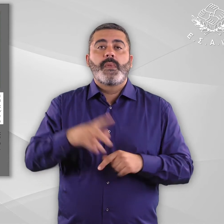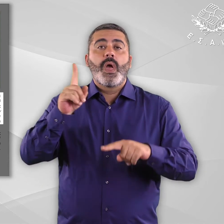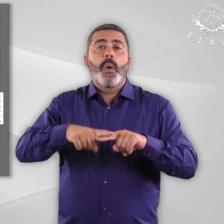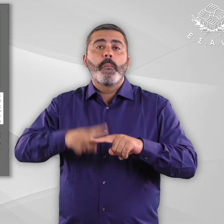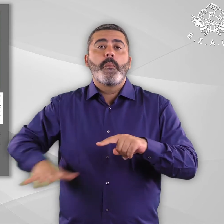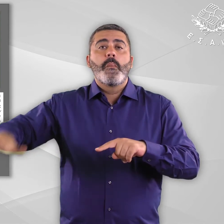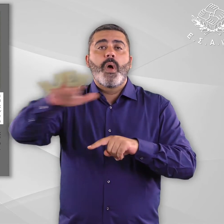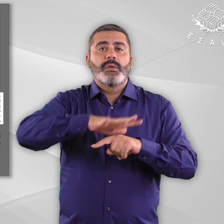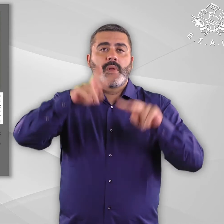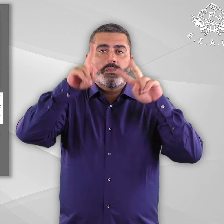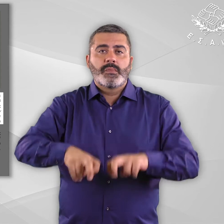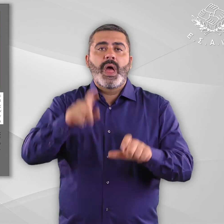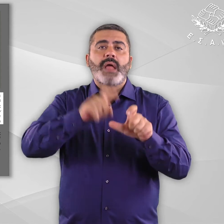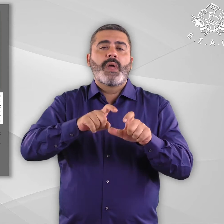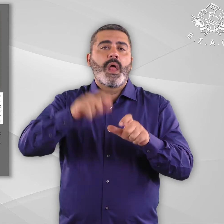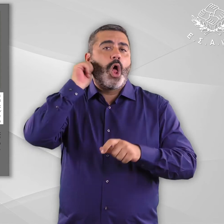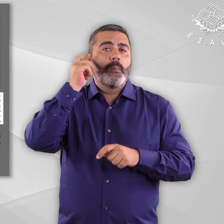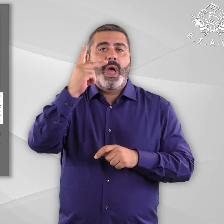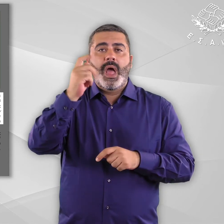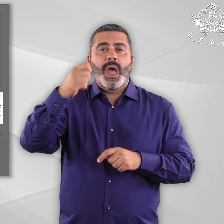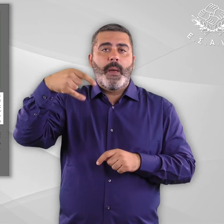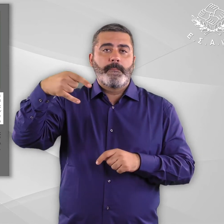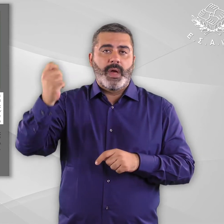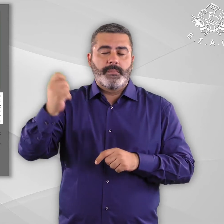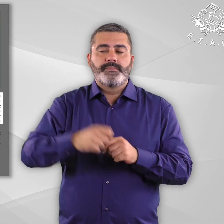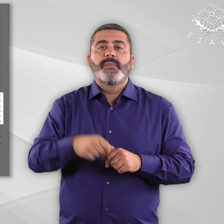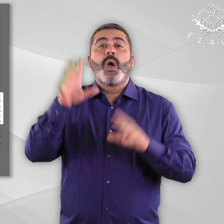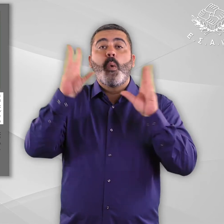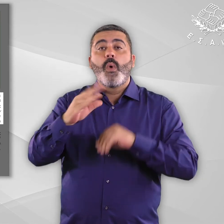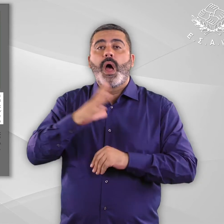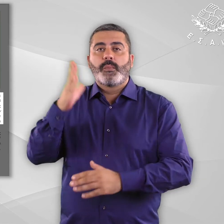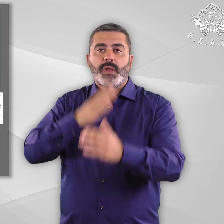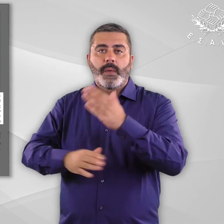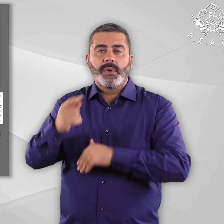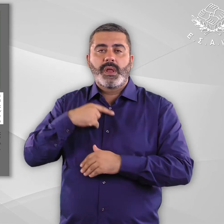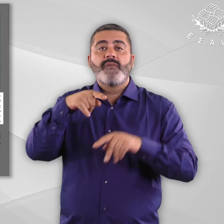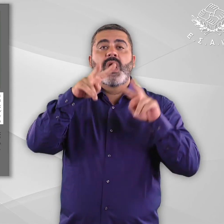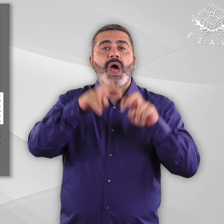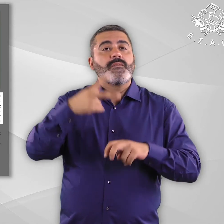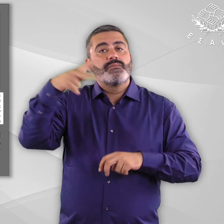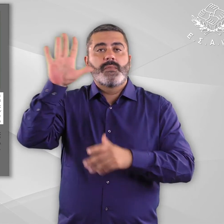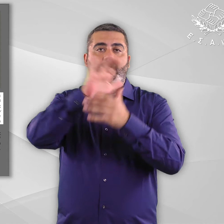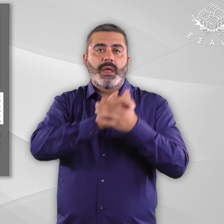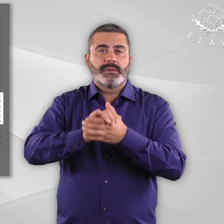ΚΑΠΑΡΣ έτσι για τα άτομα με αναπηρία που υλοποιήθηκε για λογαριασμό της ΕΣΑΜΕΑ το 2013 σε δείγμα 4